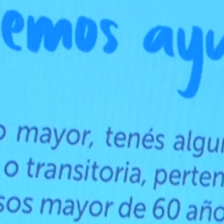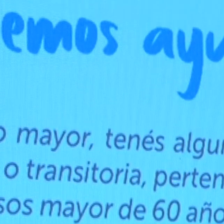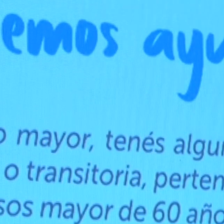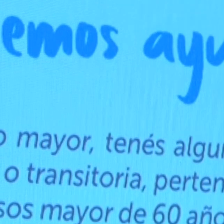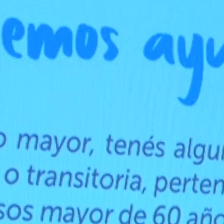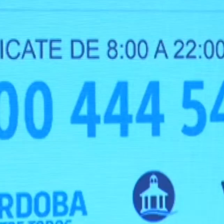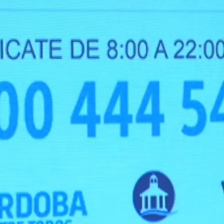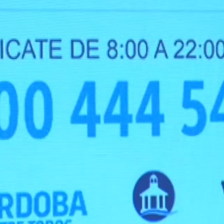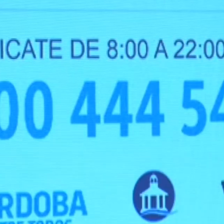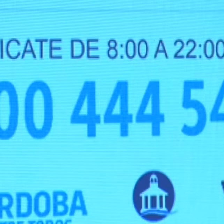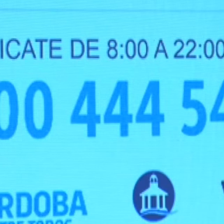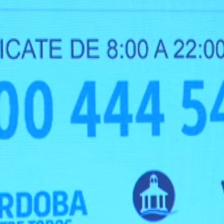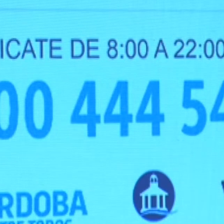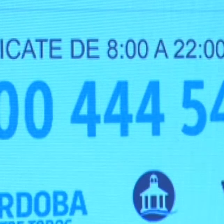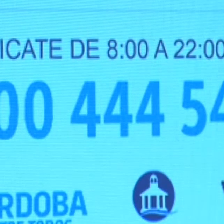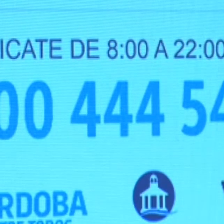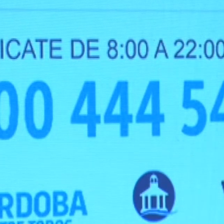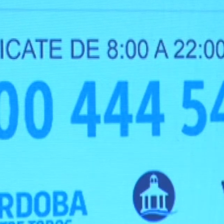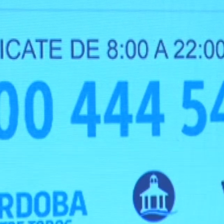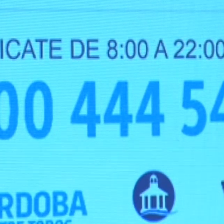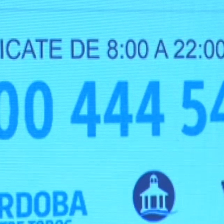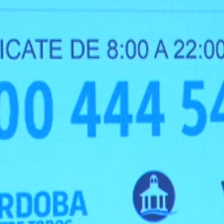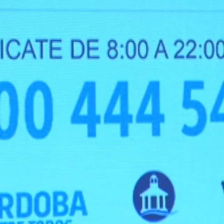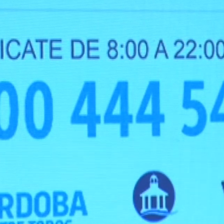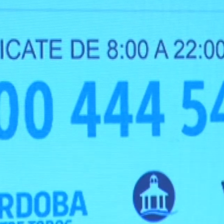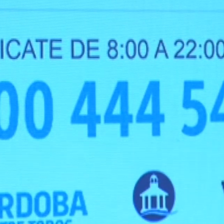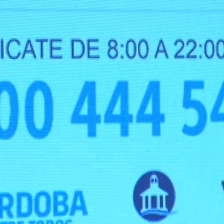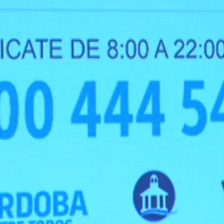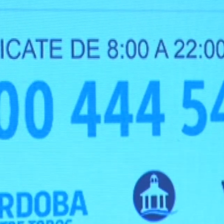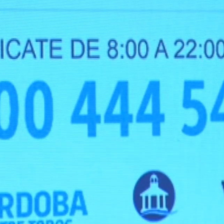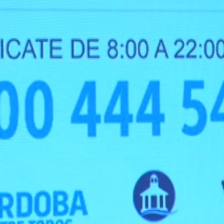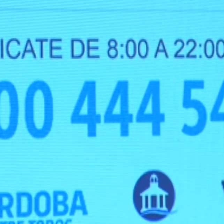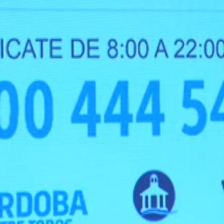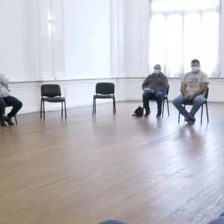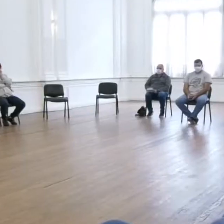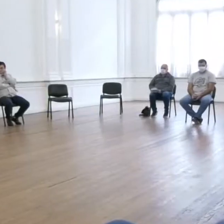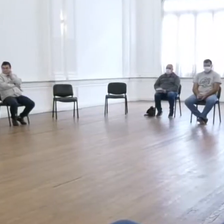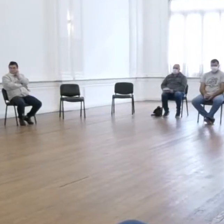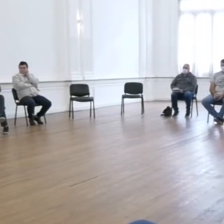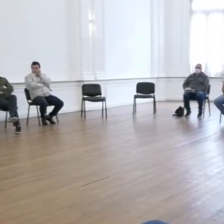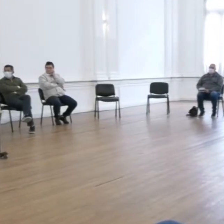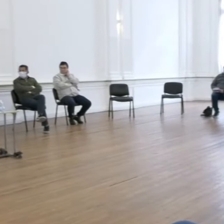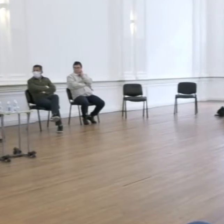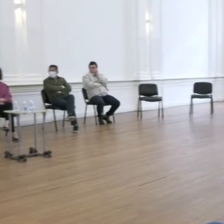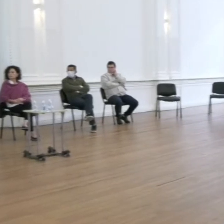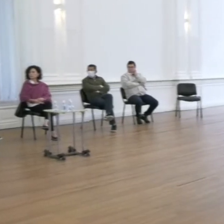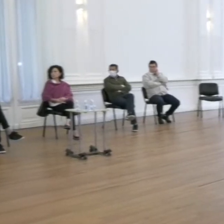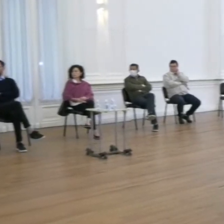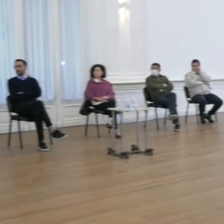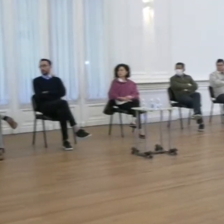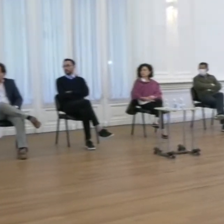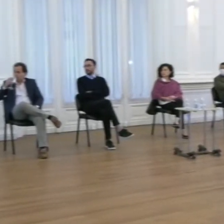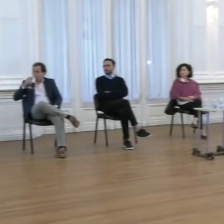programa de voluntariado esta mañana que busca conectar a personas que puedan ayudar a los adultos mayores y adultos mayores que necesiten